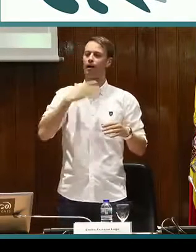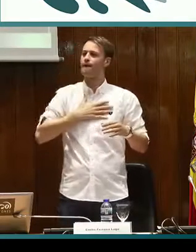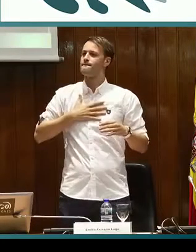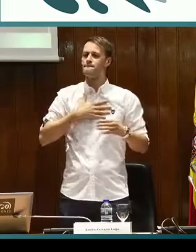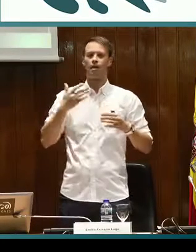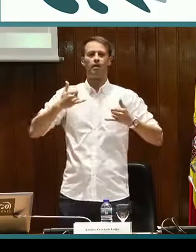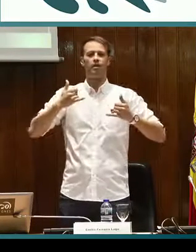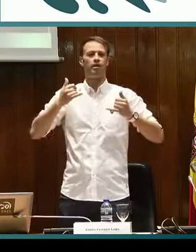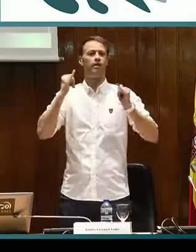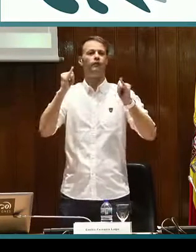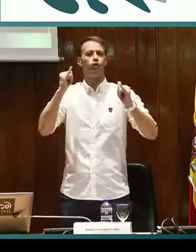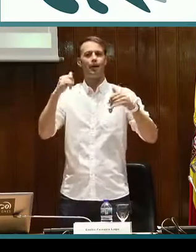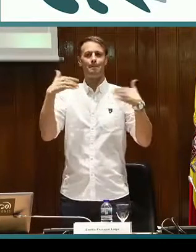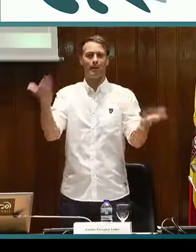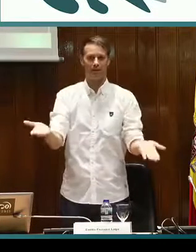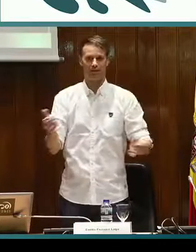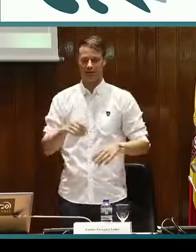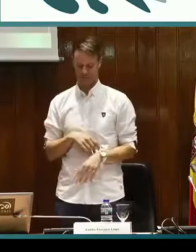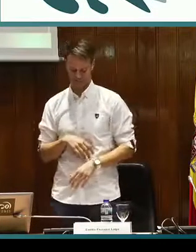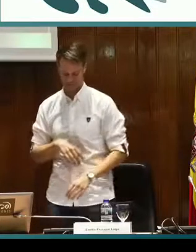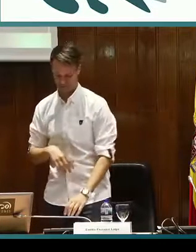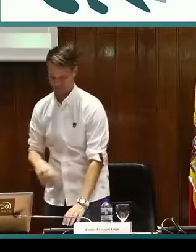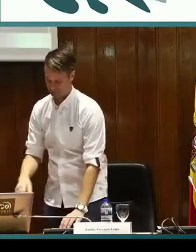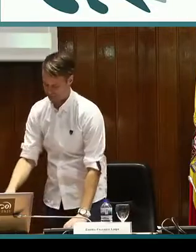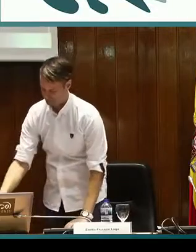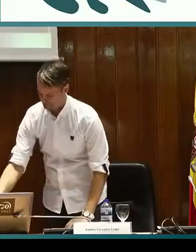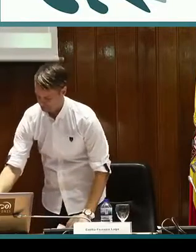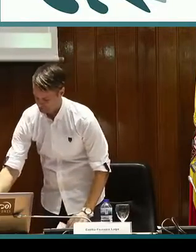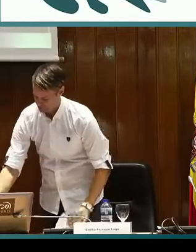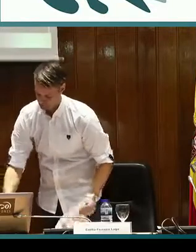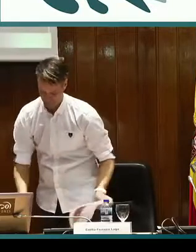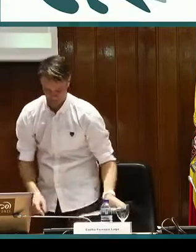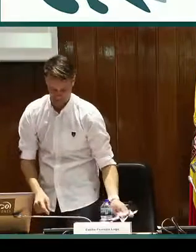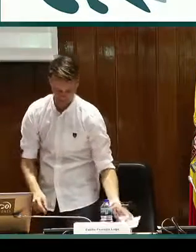Es un buen vehículo para promover el fomento a la lectura entre los jóvenes sordos.